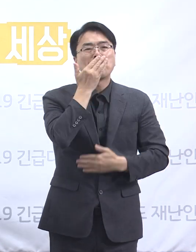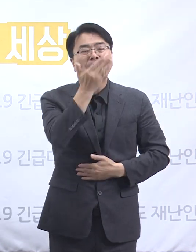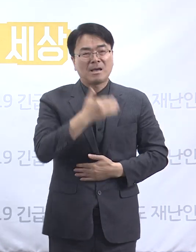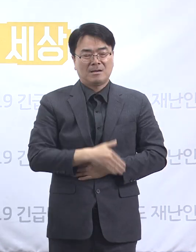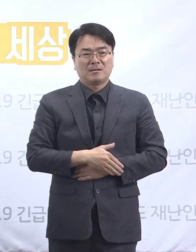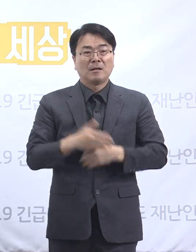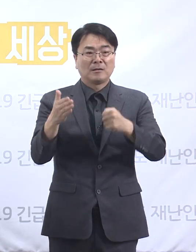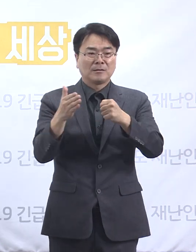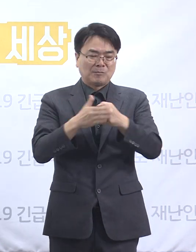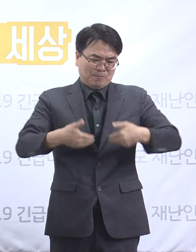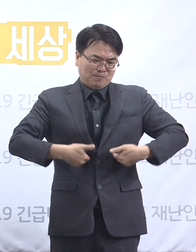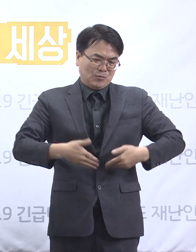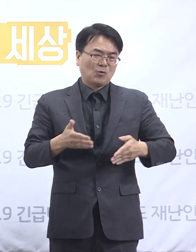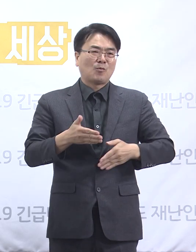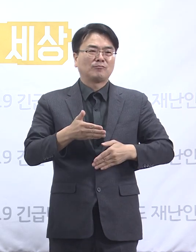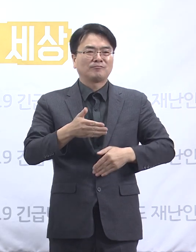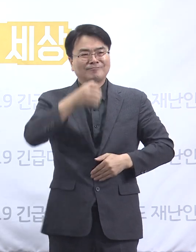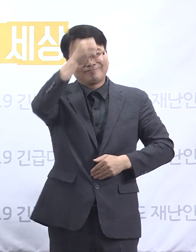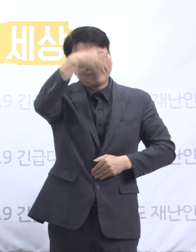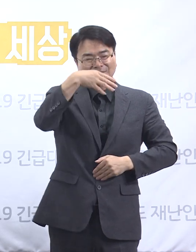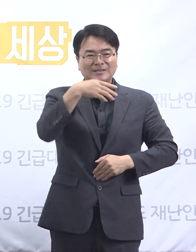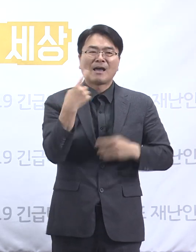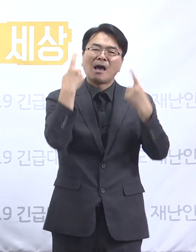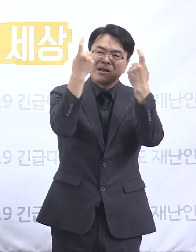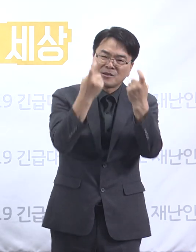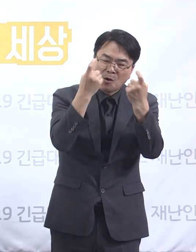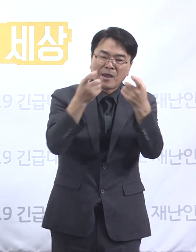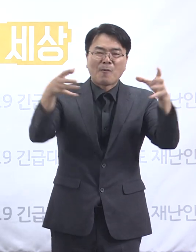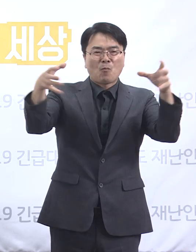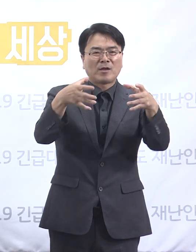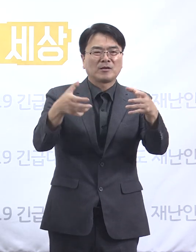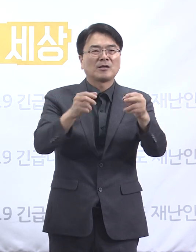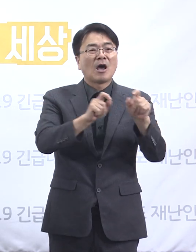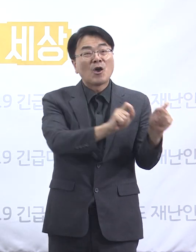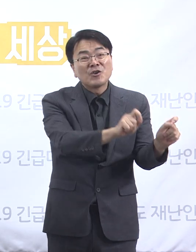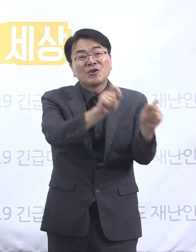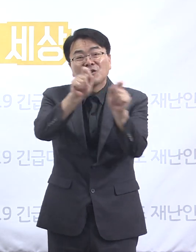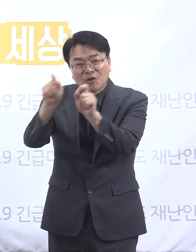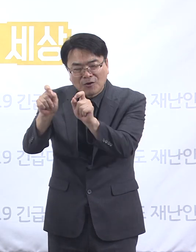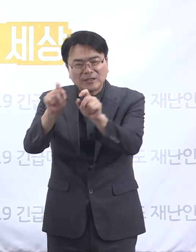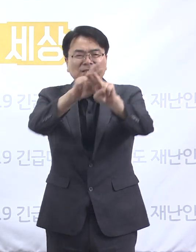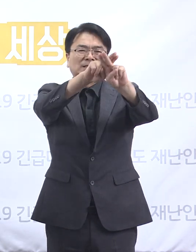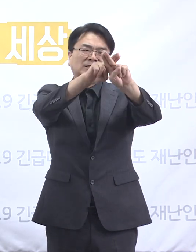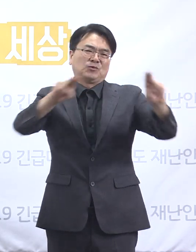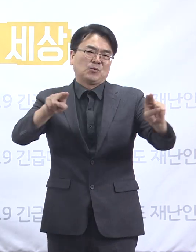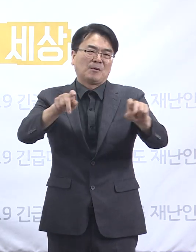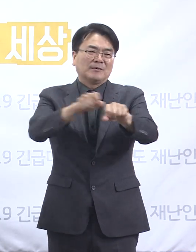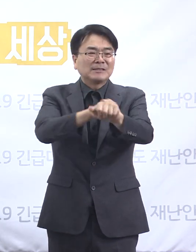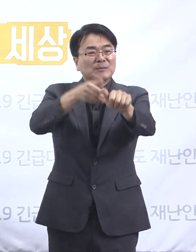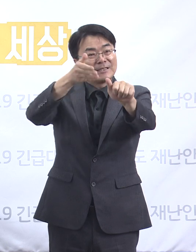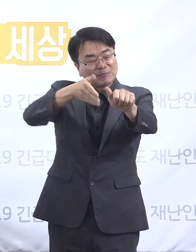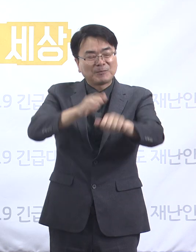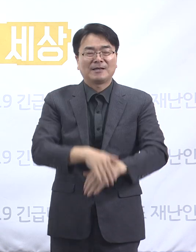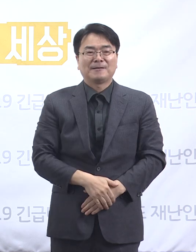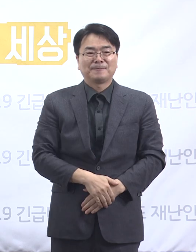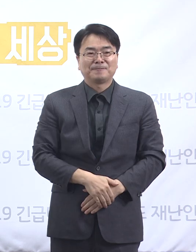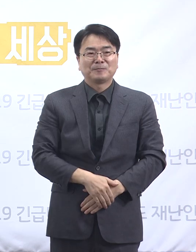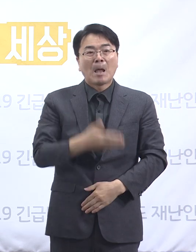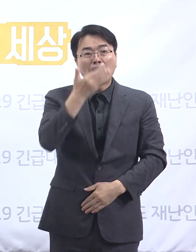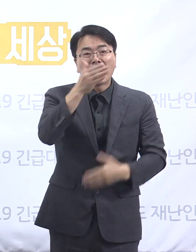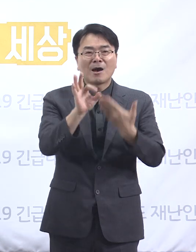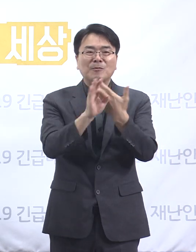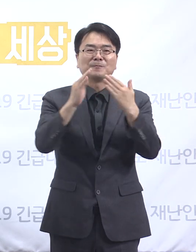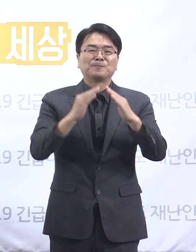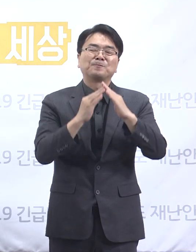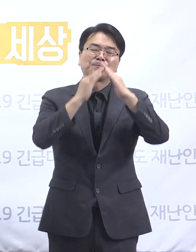부류불급한 외출 모임, 행사, 여행 등은 연기하거나 취소해 주실 것을 강곡히 요청드리며 가급적 집에